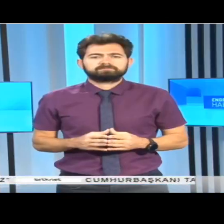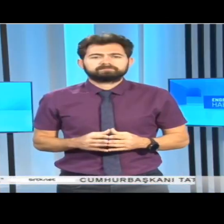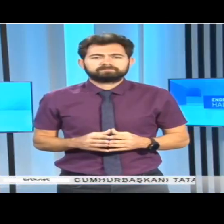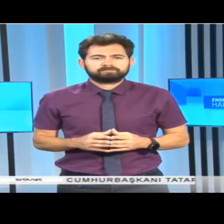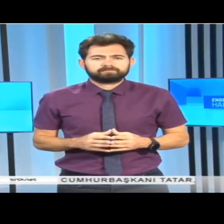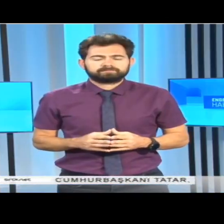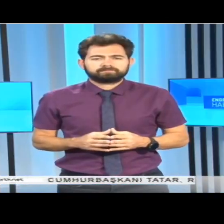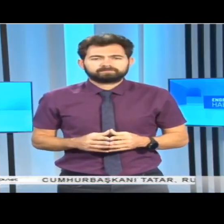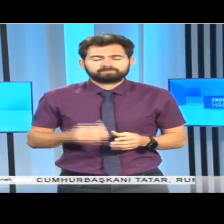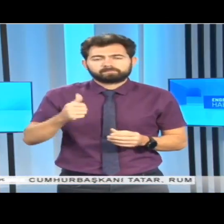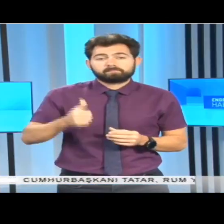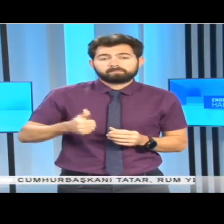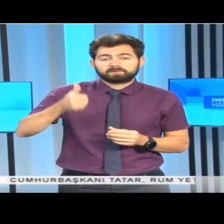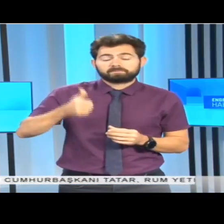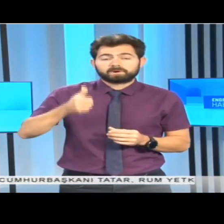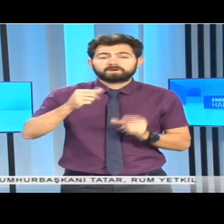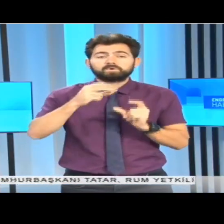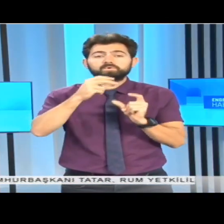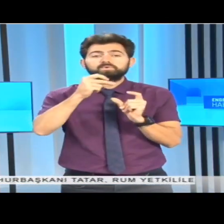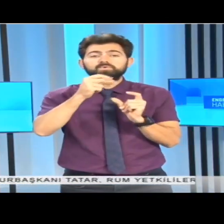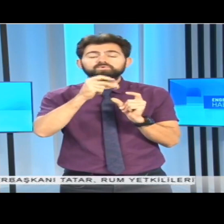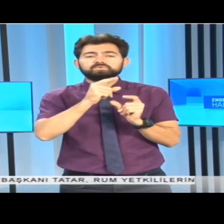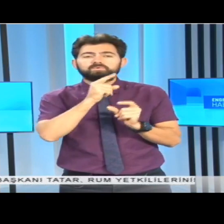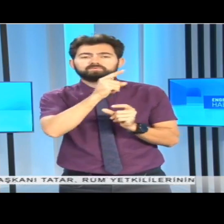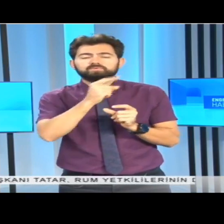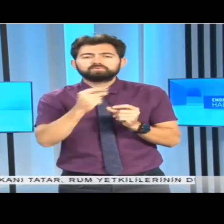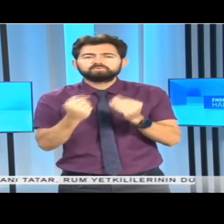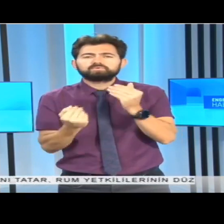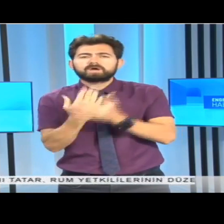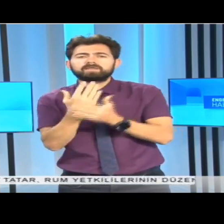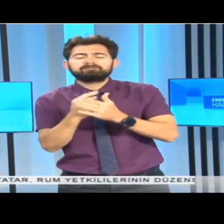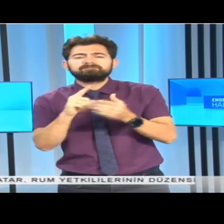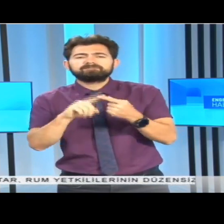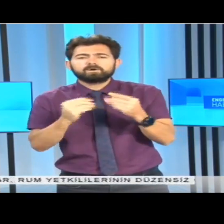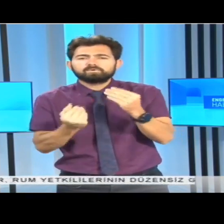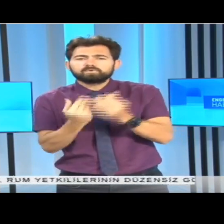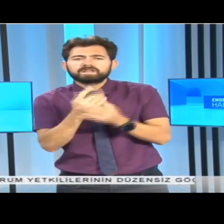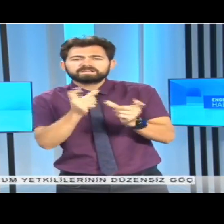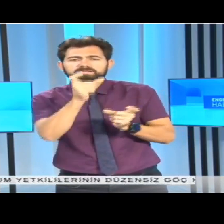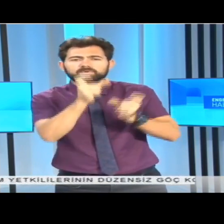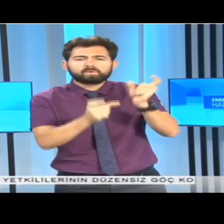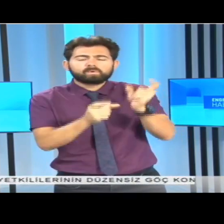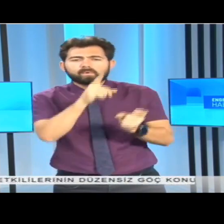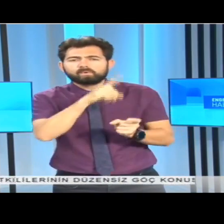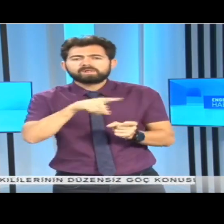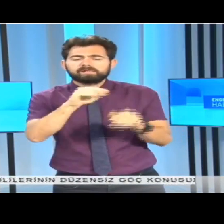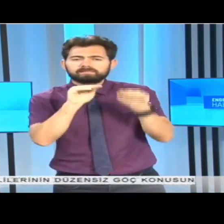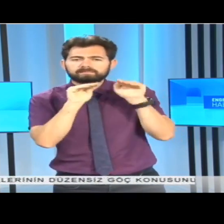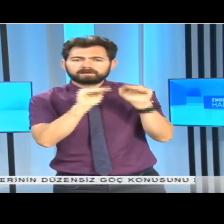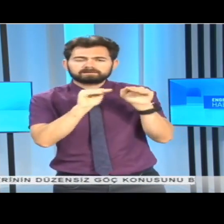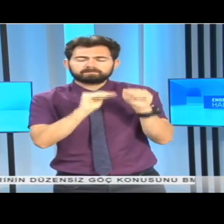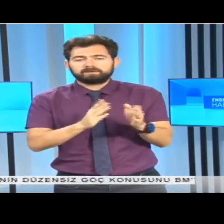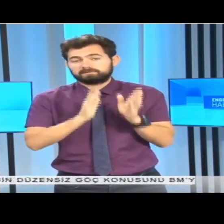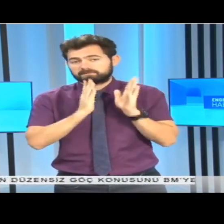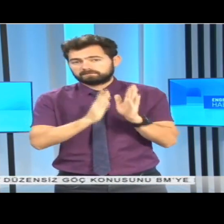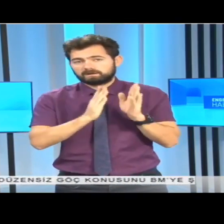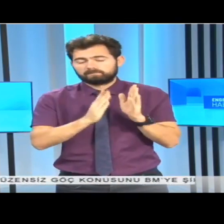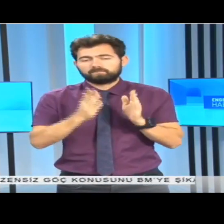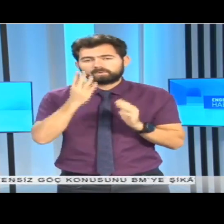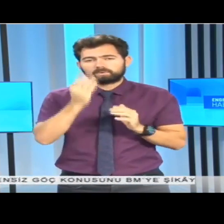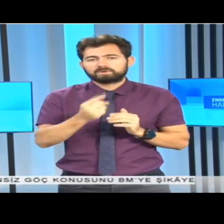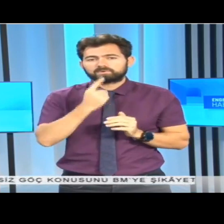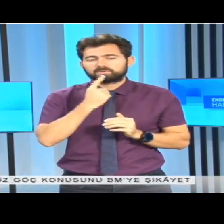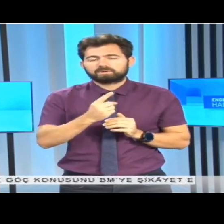Başbakan Ünal Üstel, üretimin ve üreten kesimlerin desteklenmeye devam edileceğini belirterek,